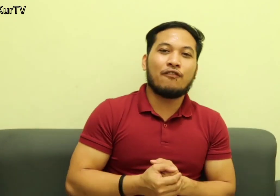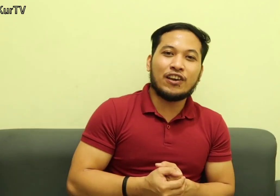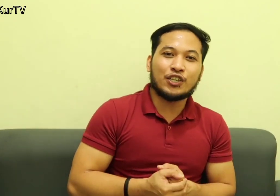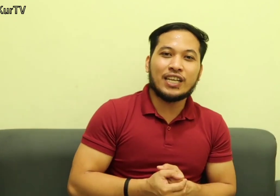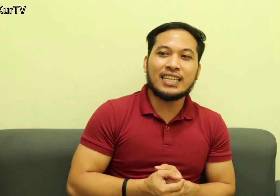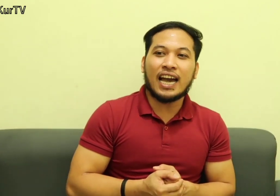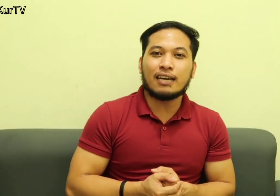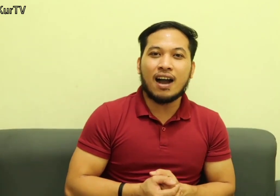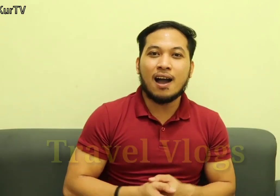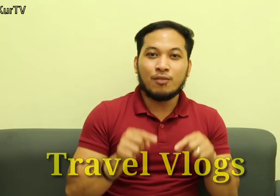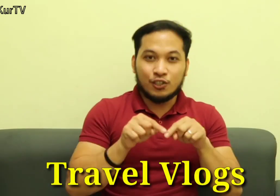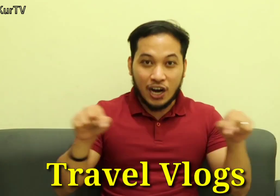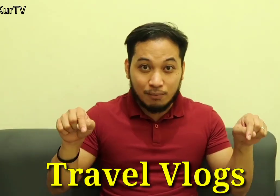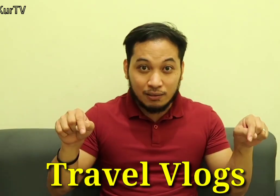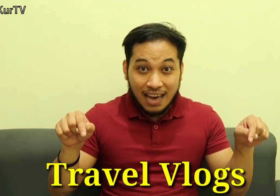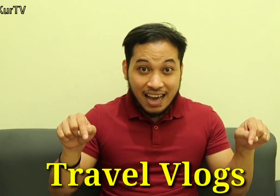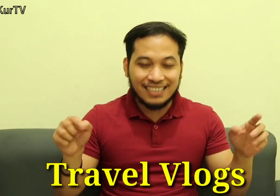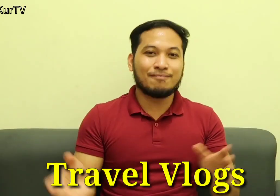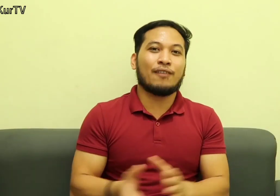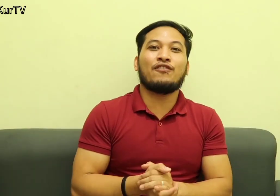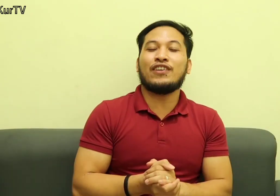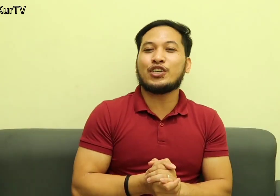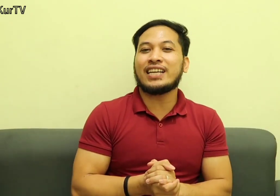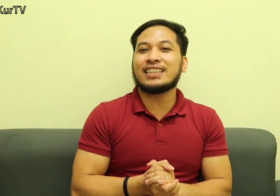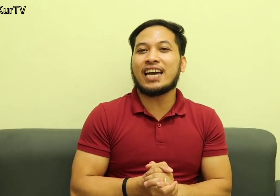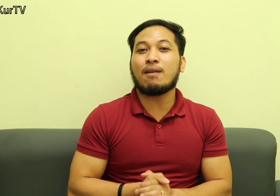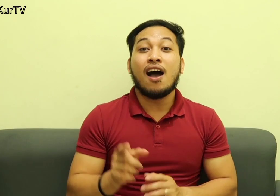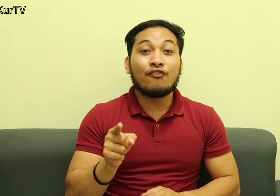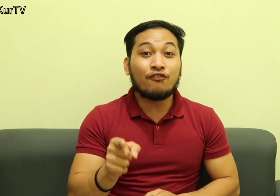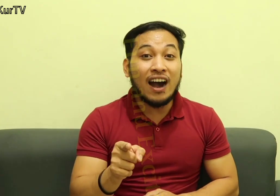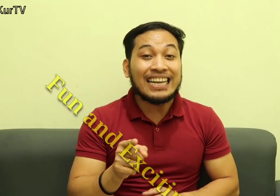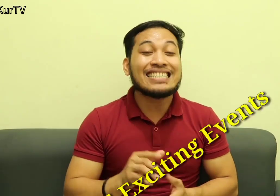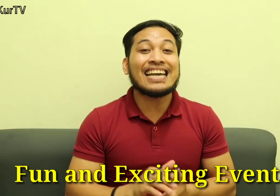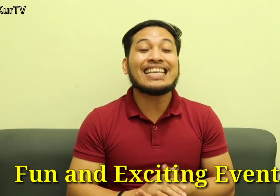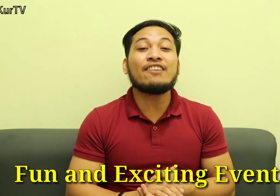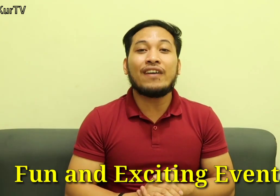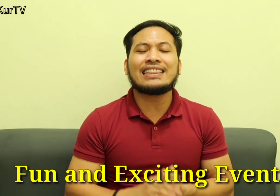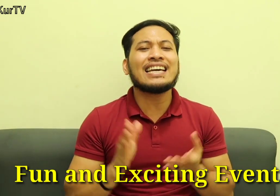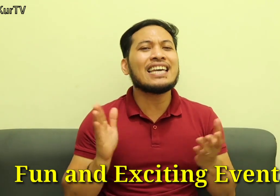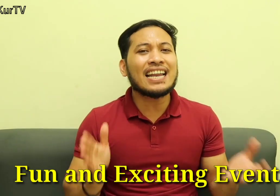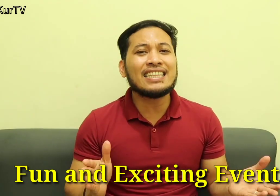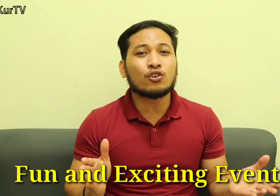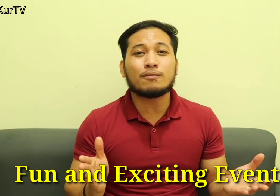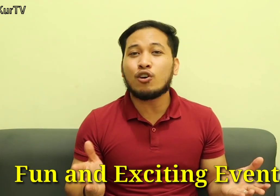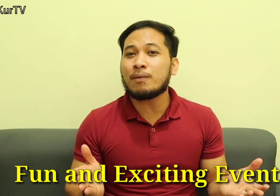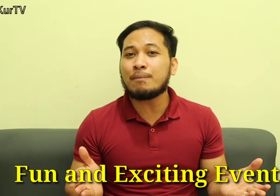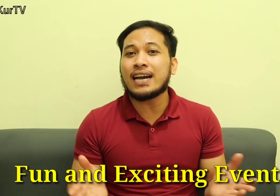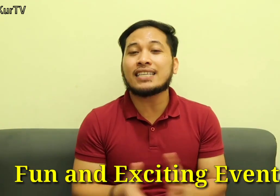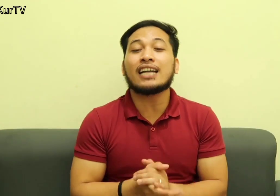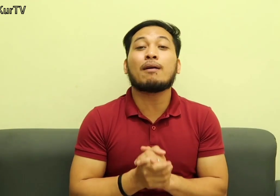-feature na rin tayo ng mga trouble vlogs mag-feature na rin tayo ng mga fun and exciting events na nangyayari dito sa buong Pilipinas at